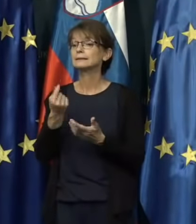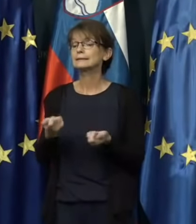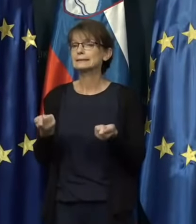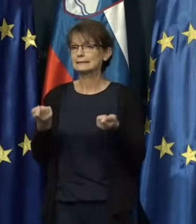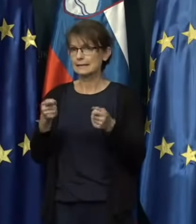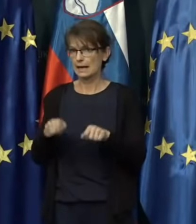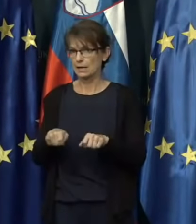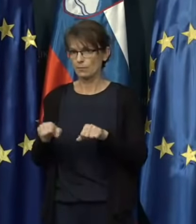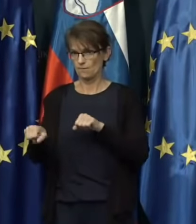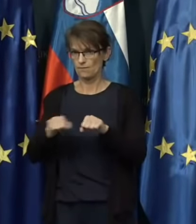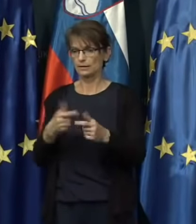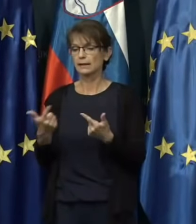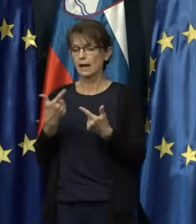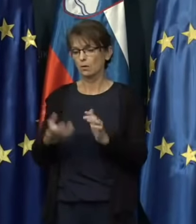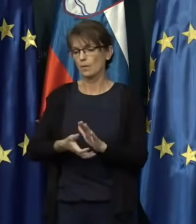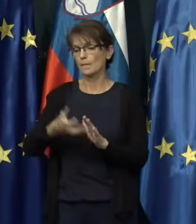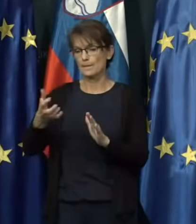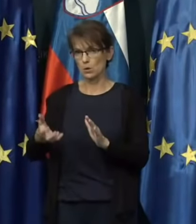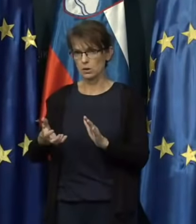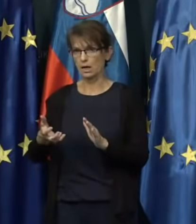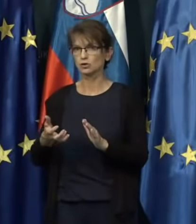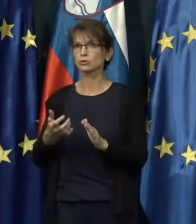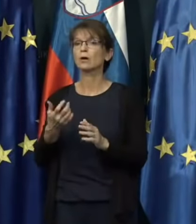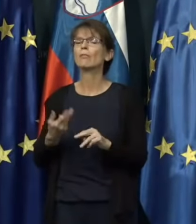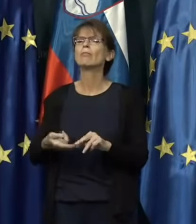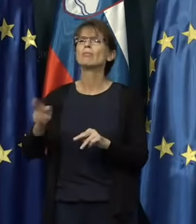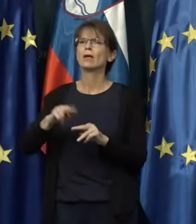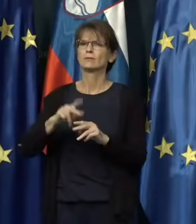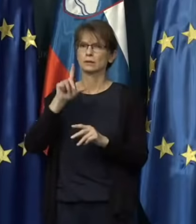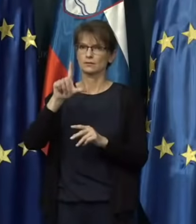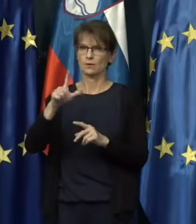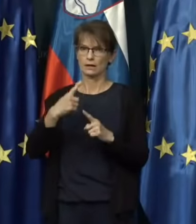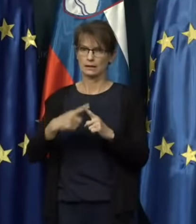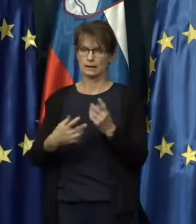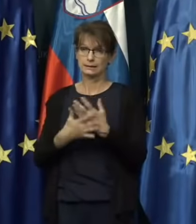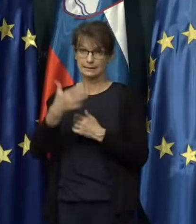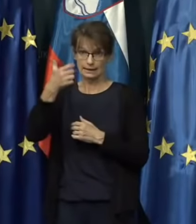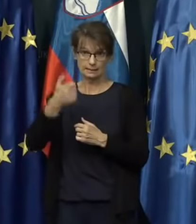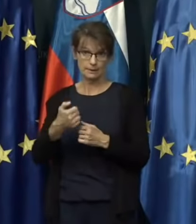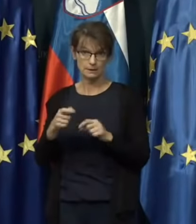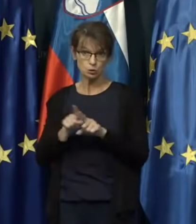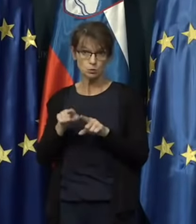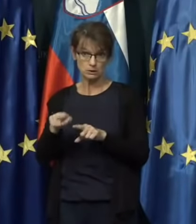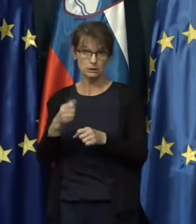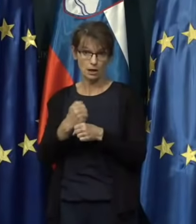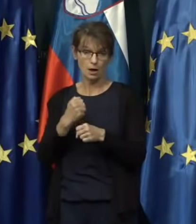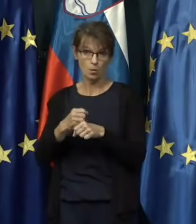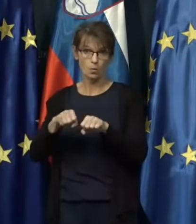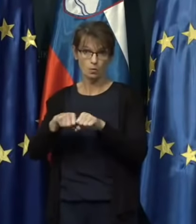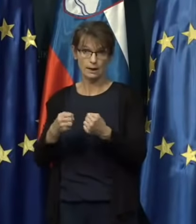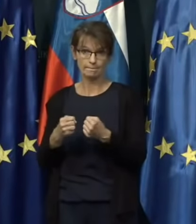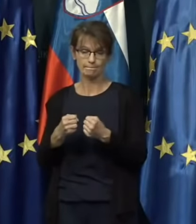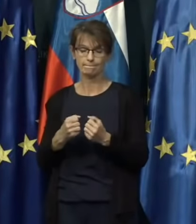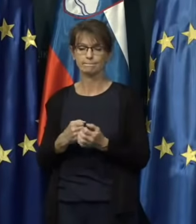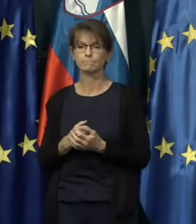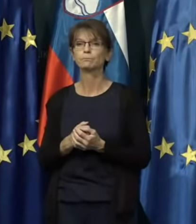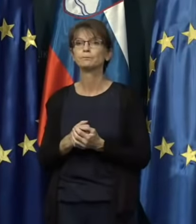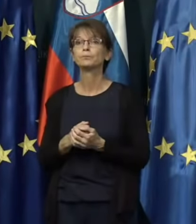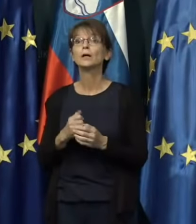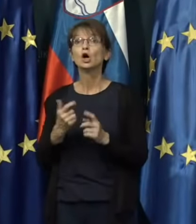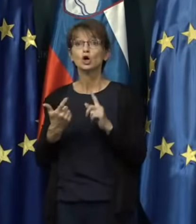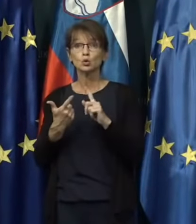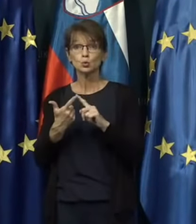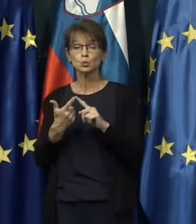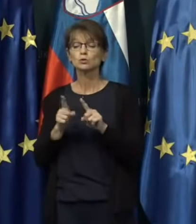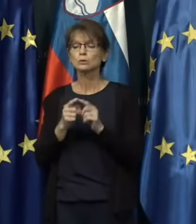vlade podaljšamo največ dvakrat za en mesec tudi ta ukrep. Drugi, tudi